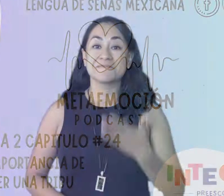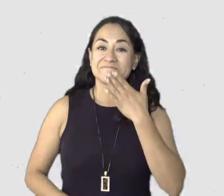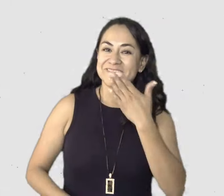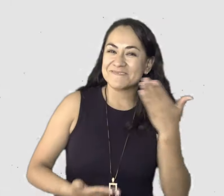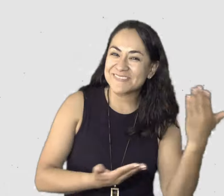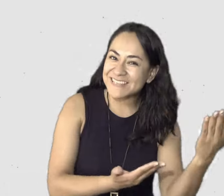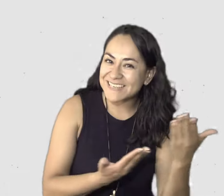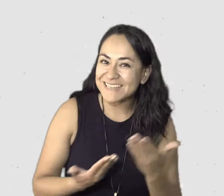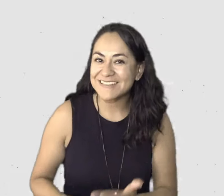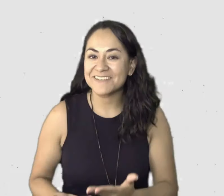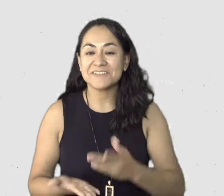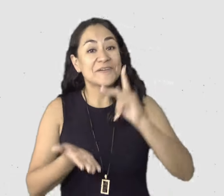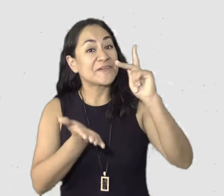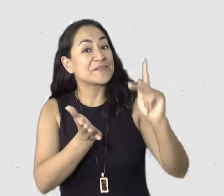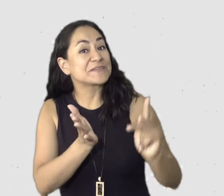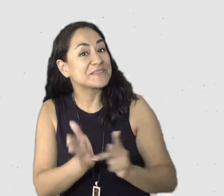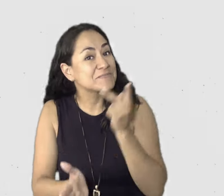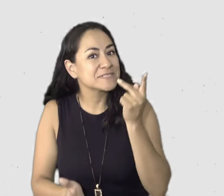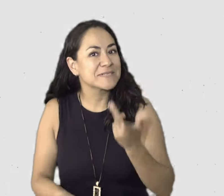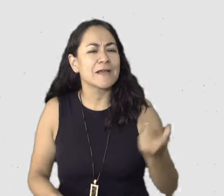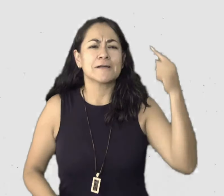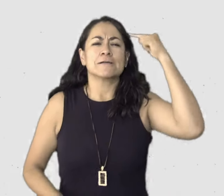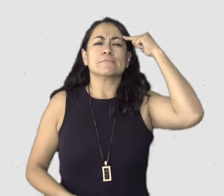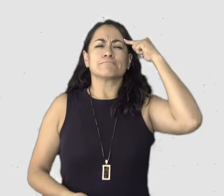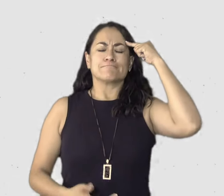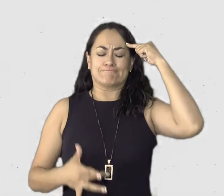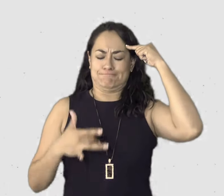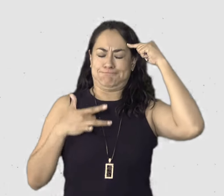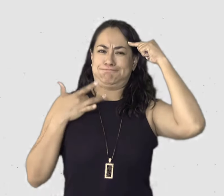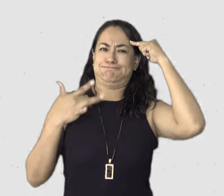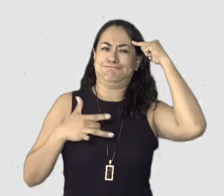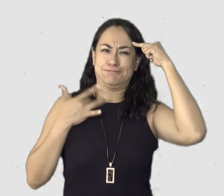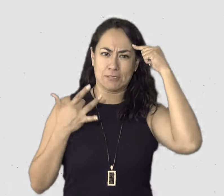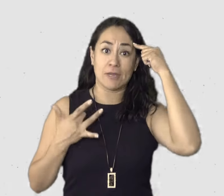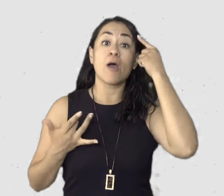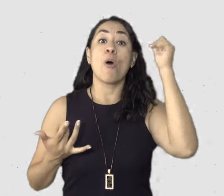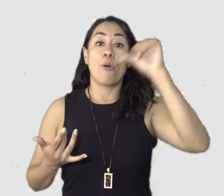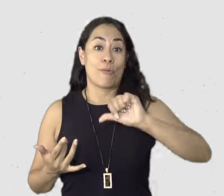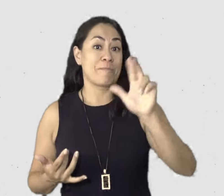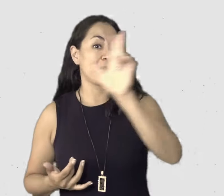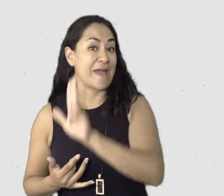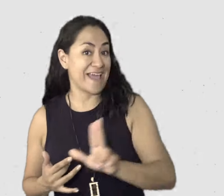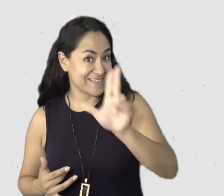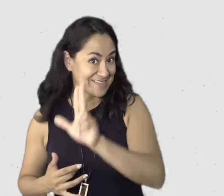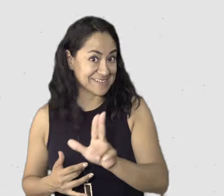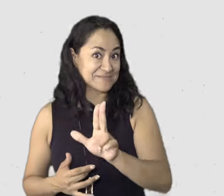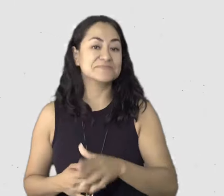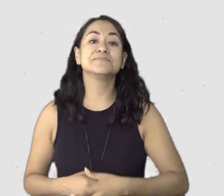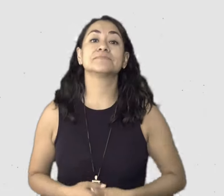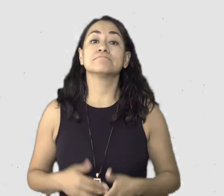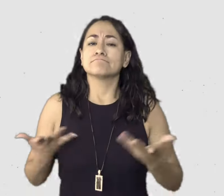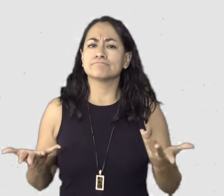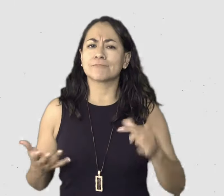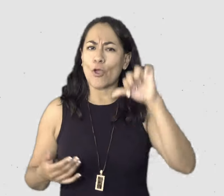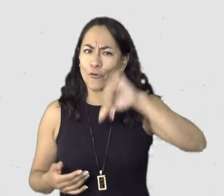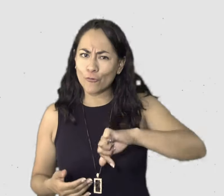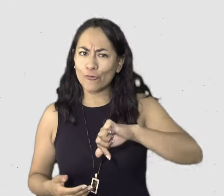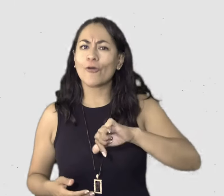Bienvenidos a un capítulo más de Metemoción, hoy es martes de Metemoción, y tengo a mis amigas aquí